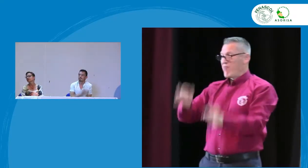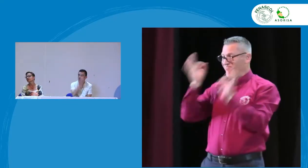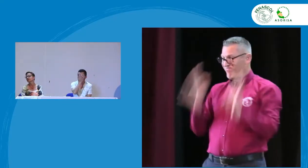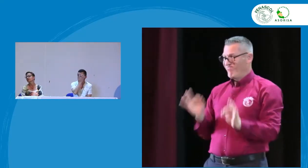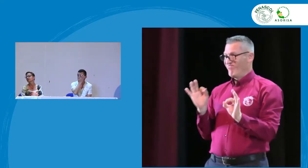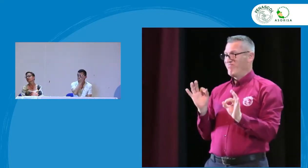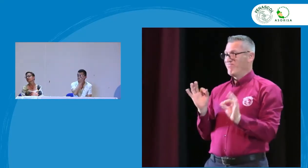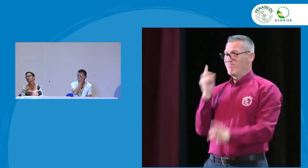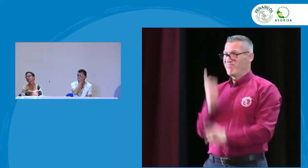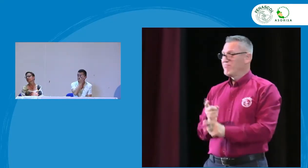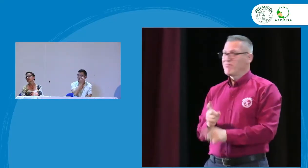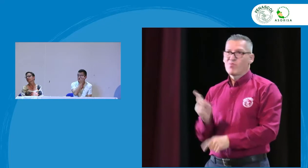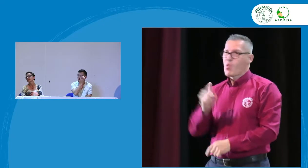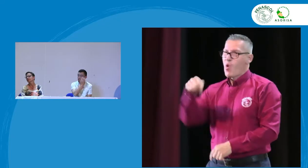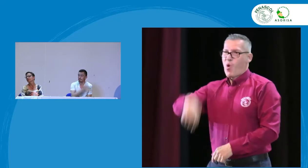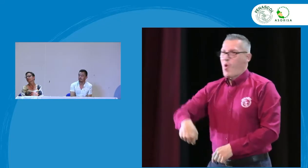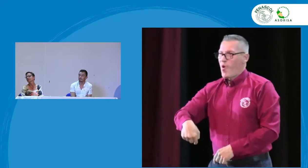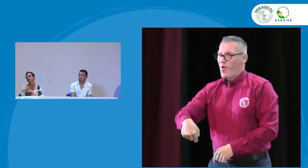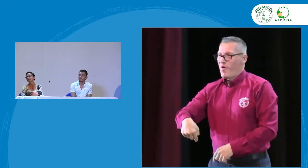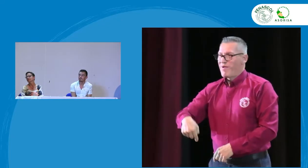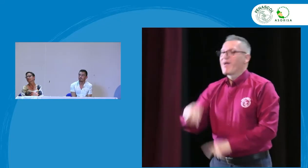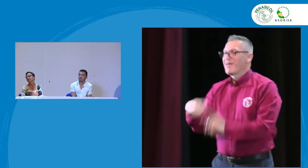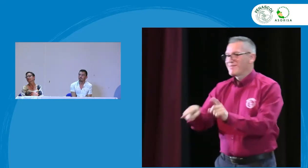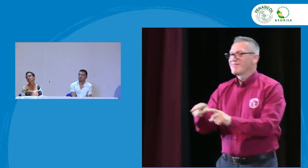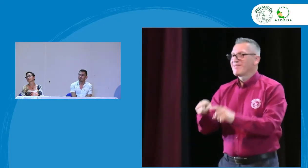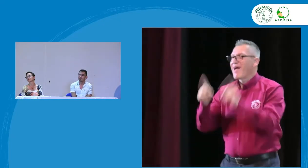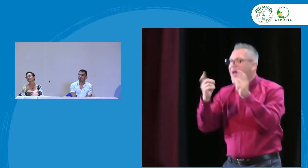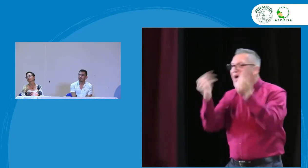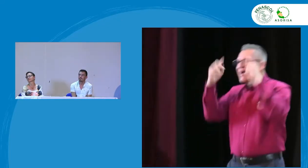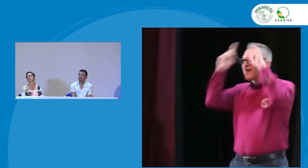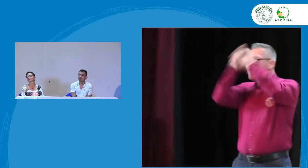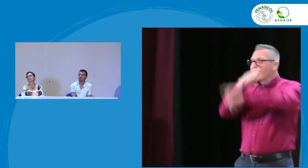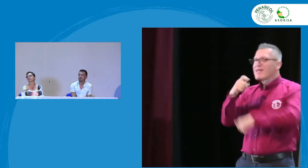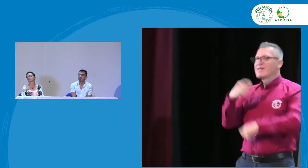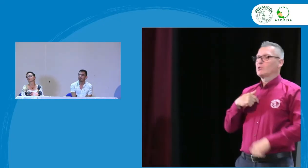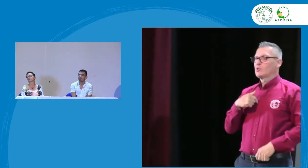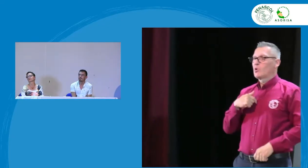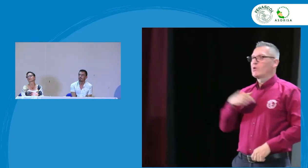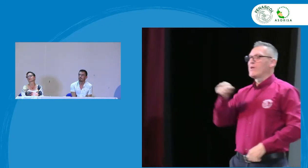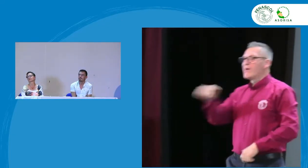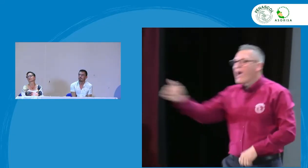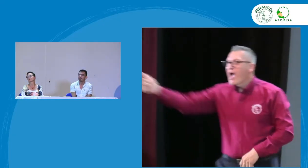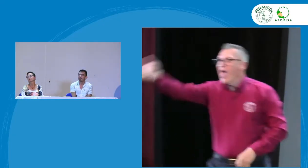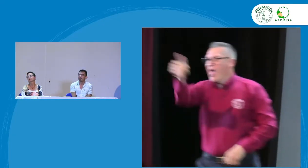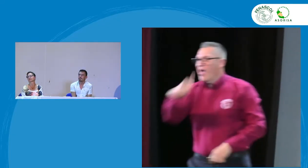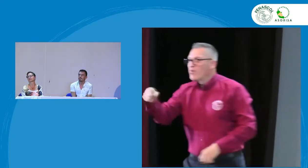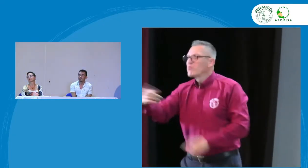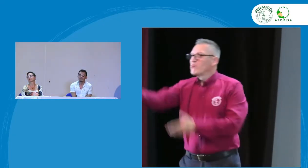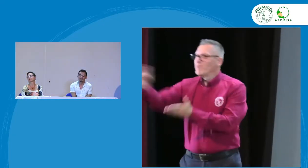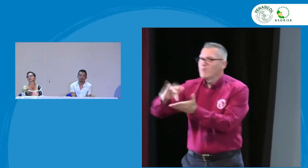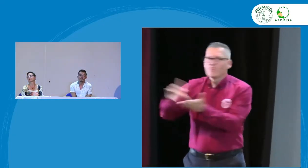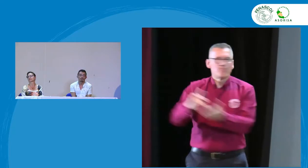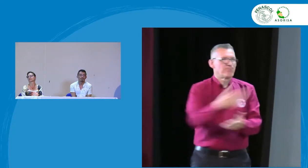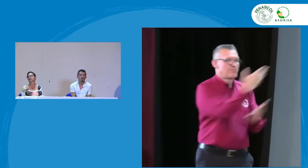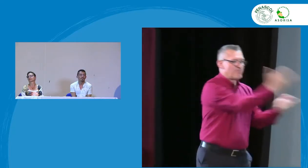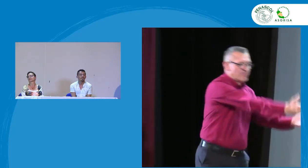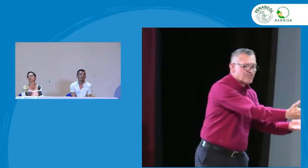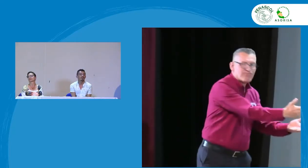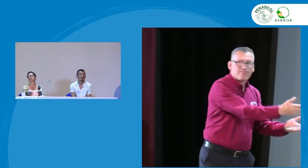es darnos cuenta que el tema del mejoramiento de la educación no está listo no lo tenemos todo ya sino es una reflexión